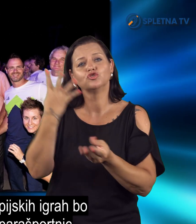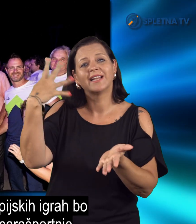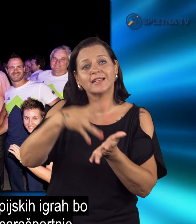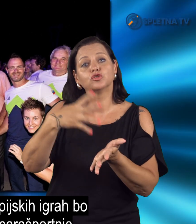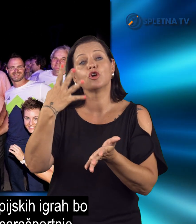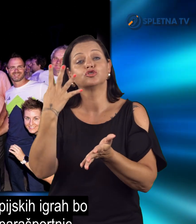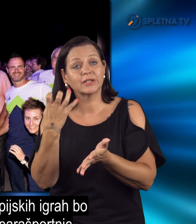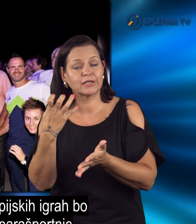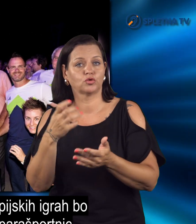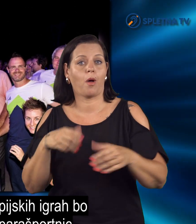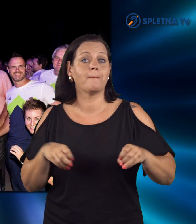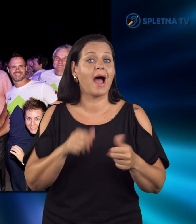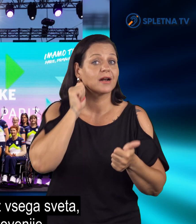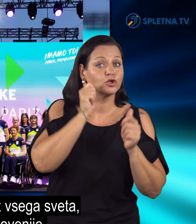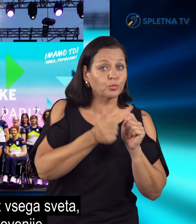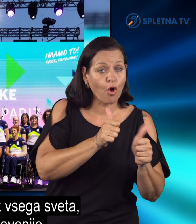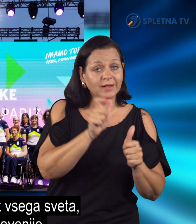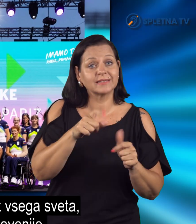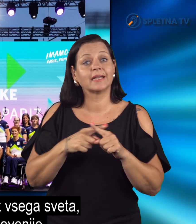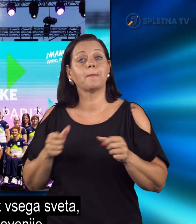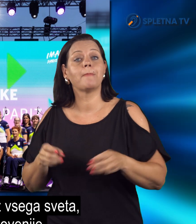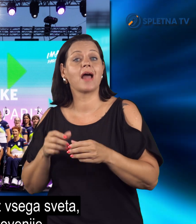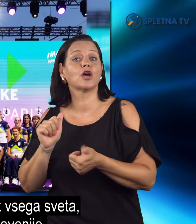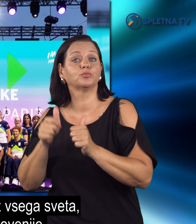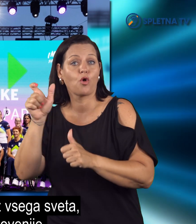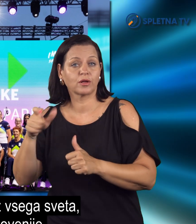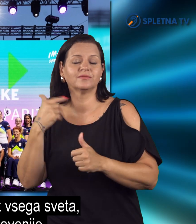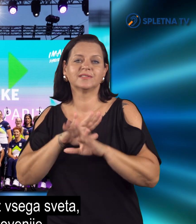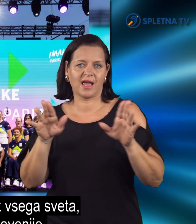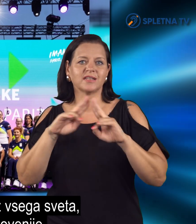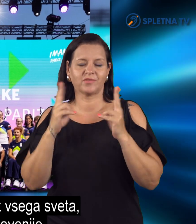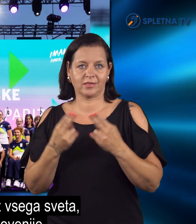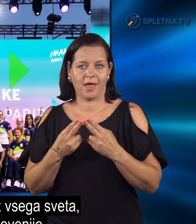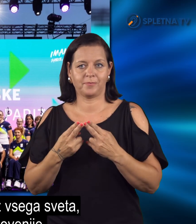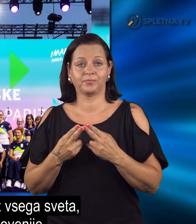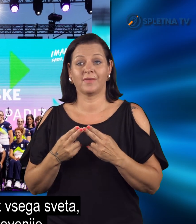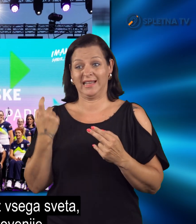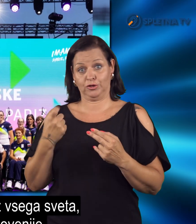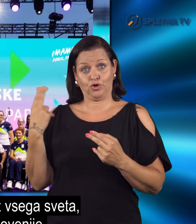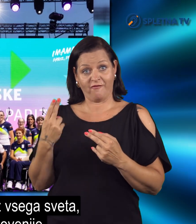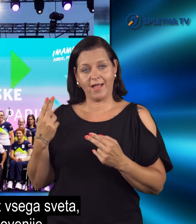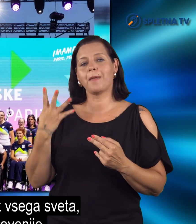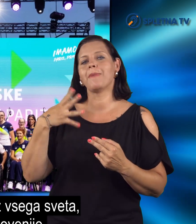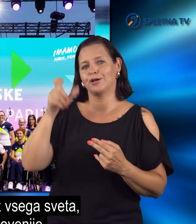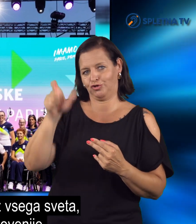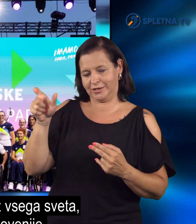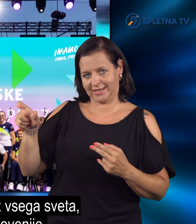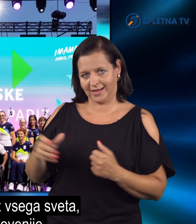4400 parašportnic in parašportnikov z vsega sveta. 14 iz Slovenije.